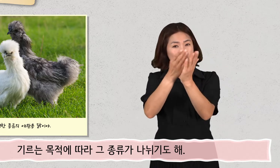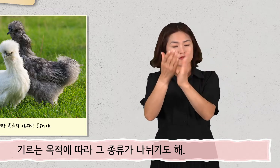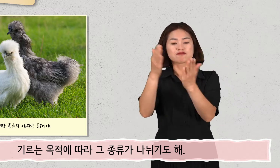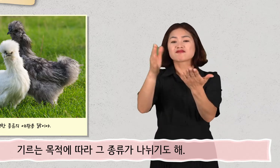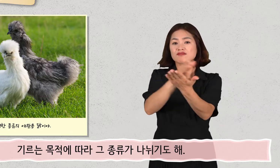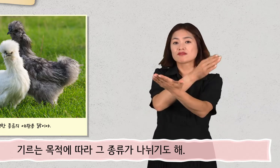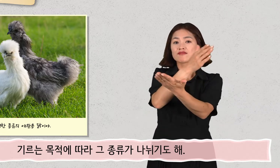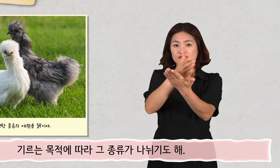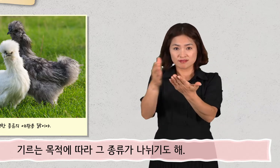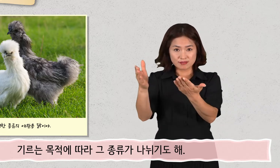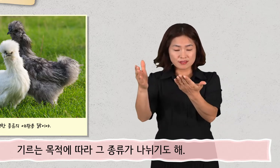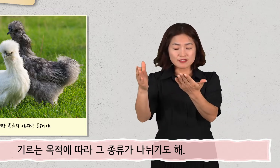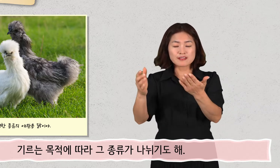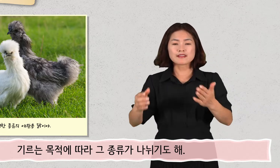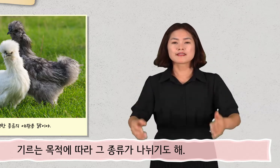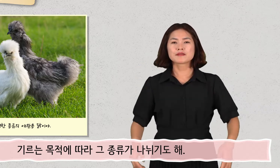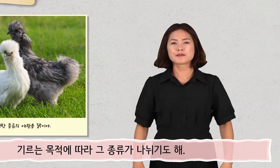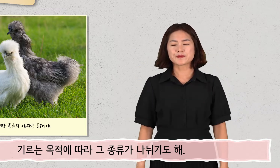나뉘기도 해.